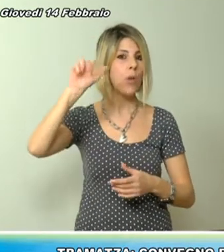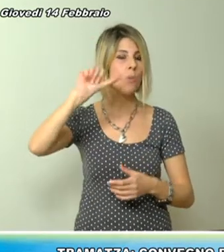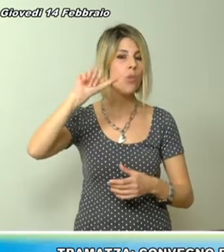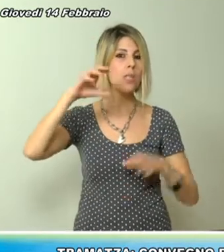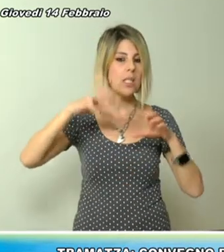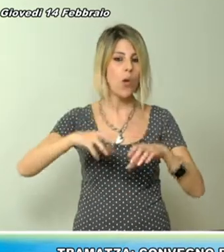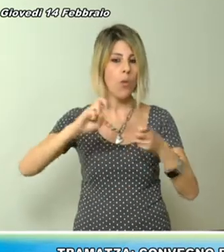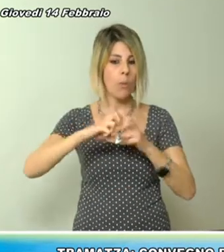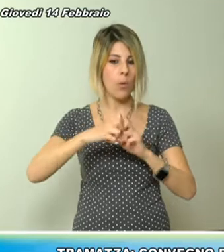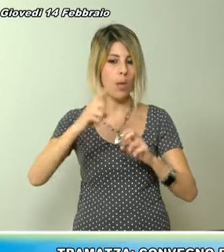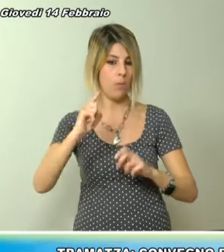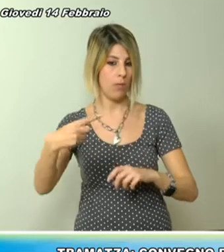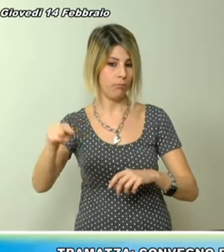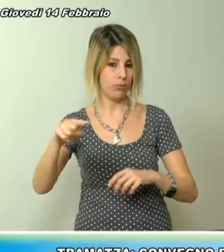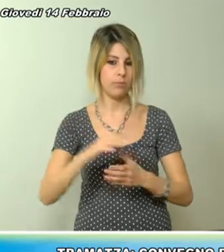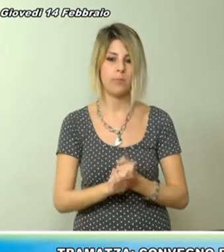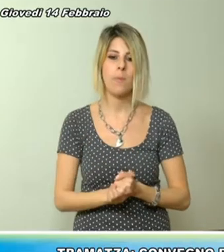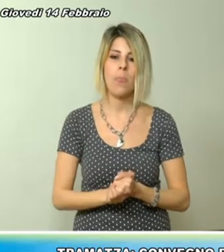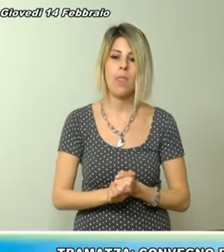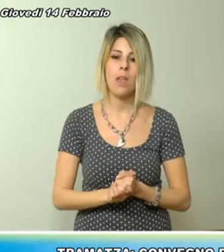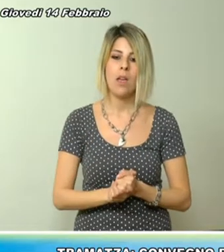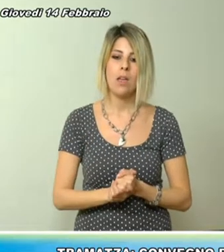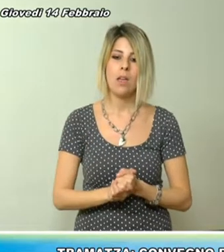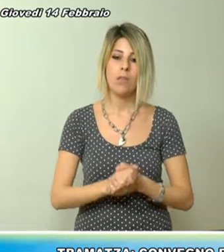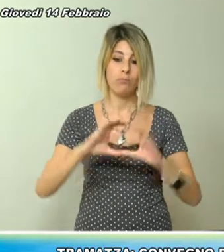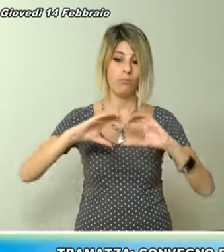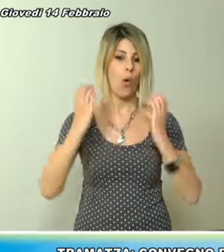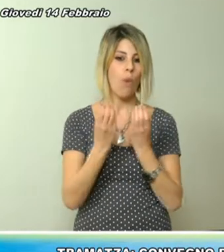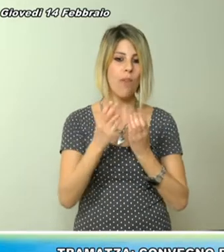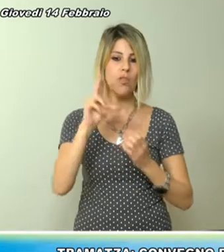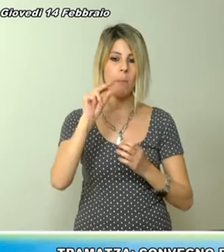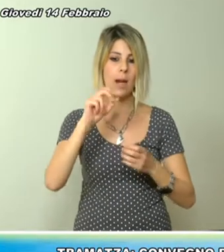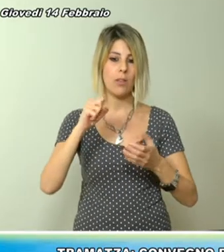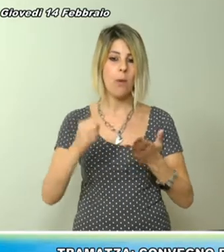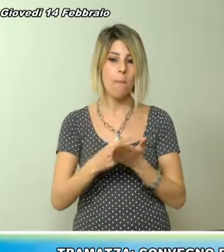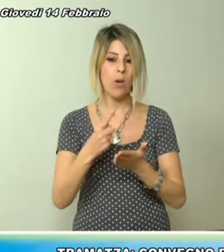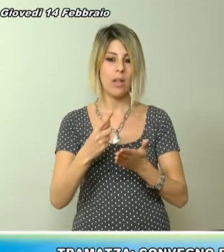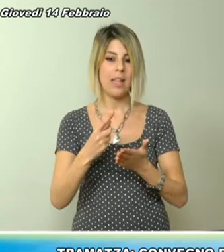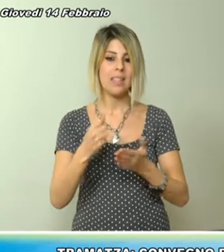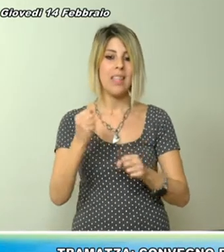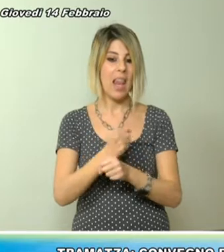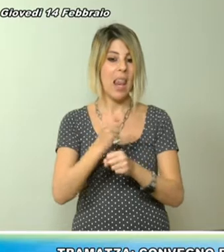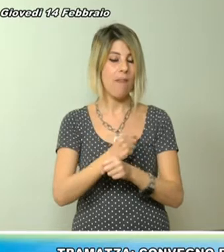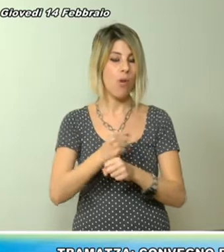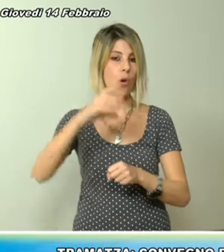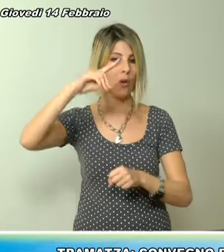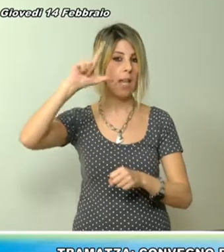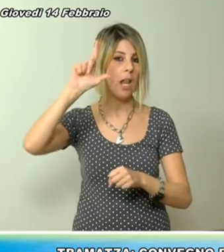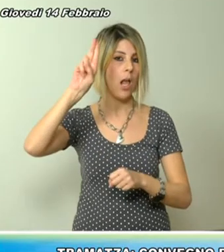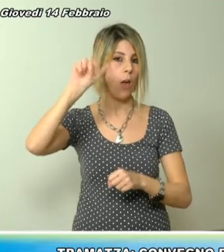plus fa parte di tale sistema e la mancanza di stabilità fa sì che le carenze organizzative